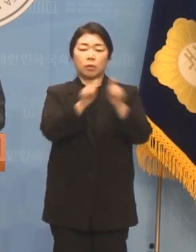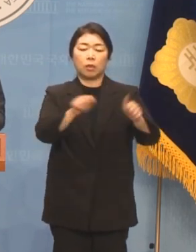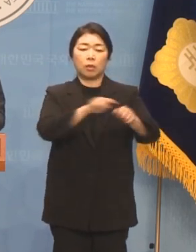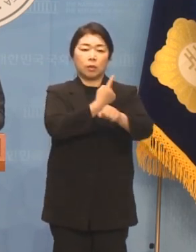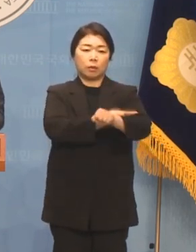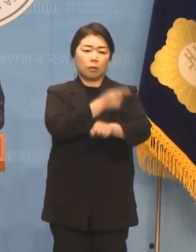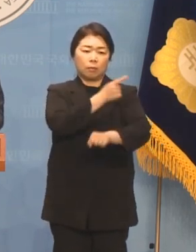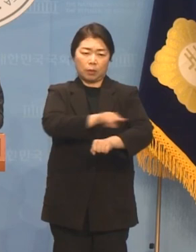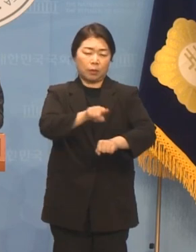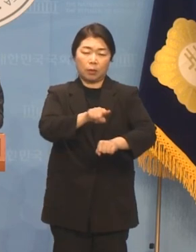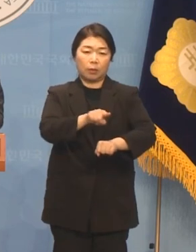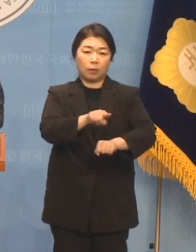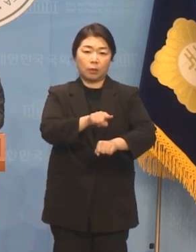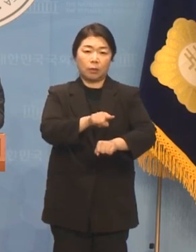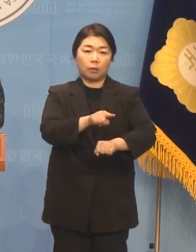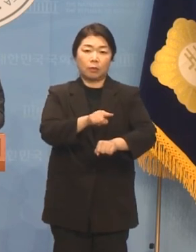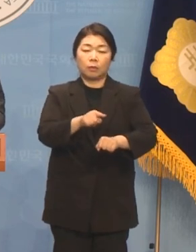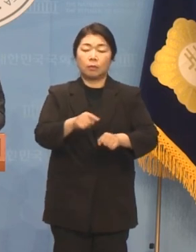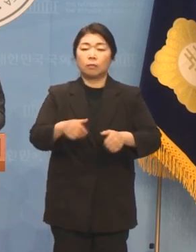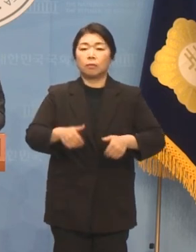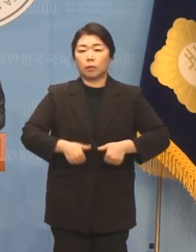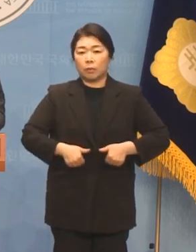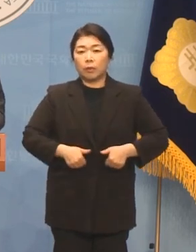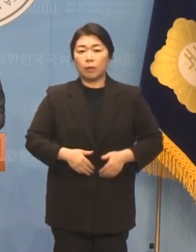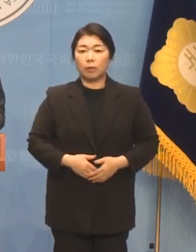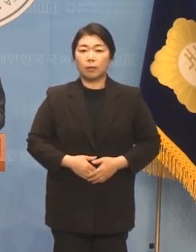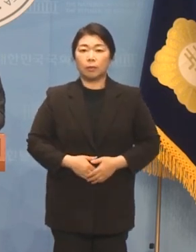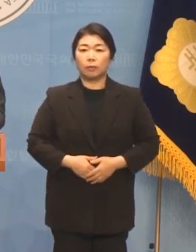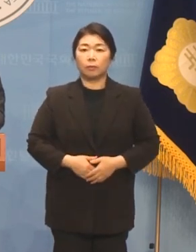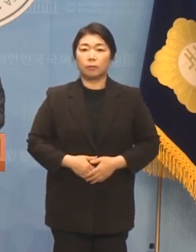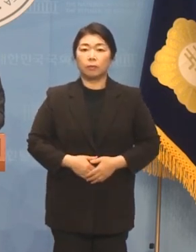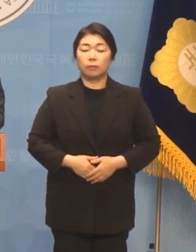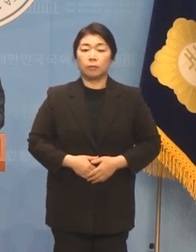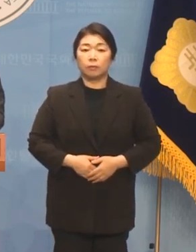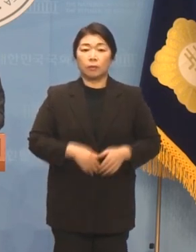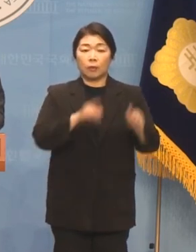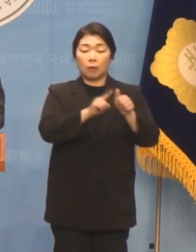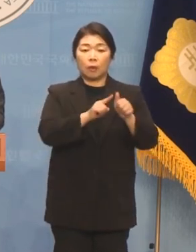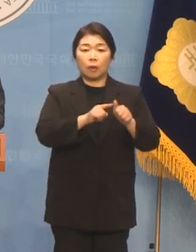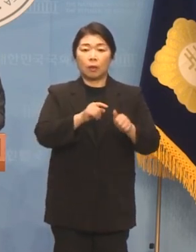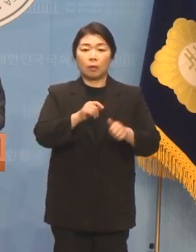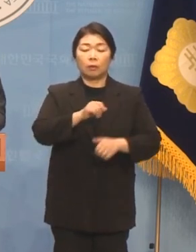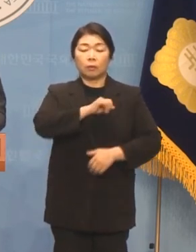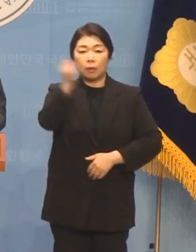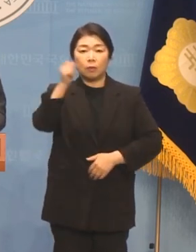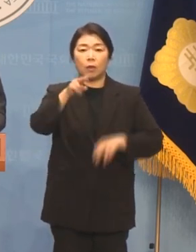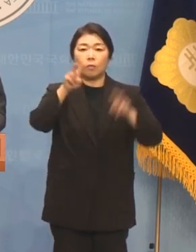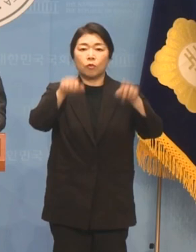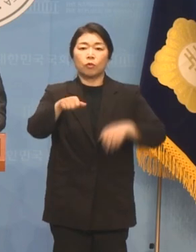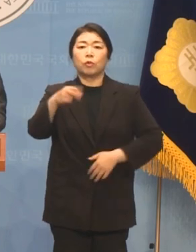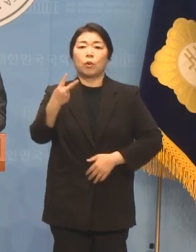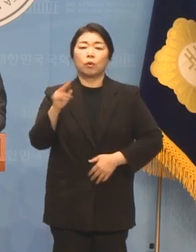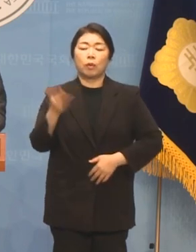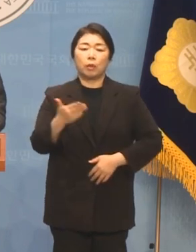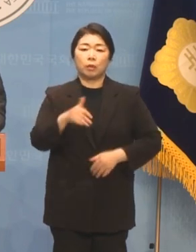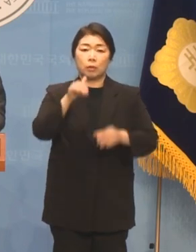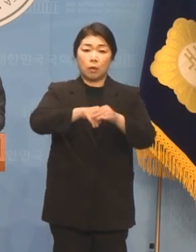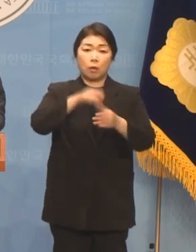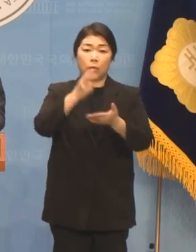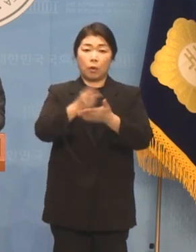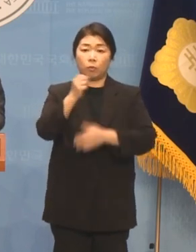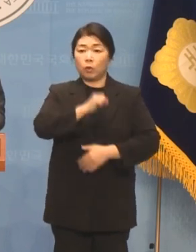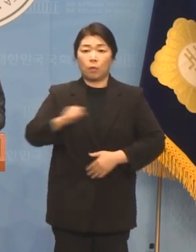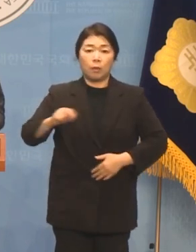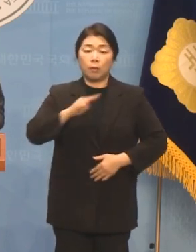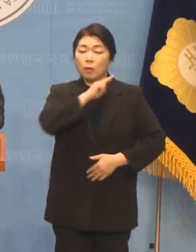박탈해야 합니다 김원희 예비후보는 당선 무효형에 해당하는 중대선거법 위반